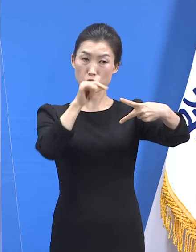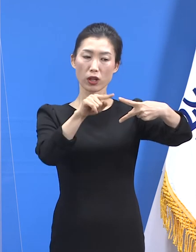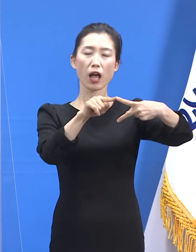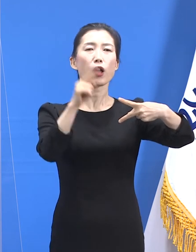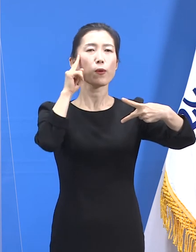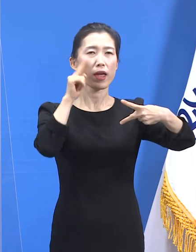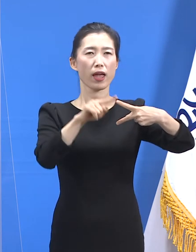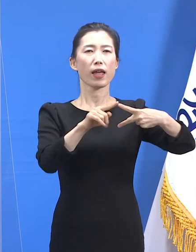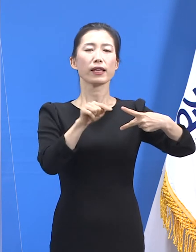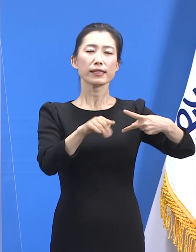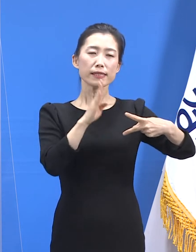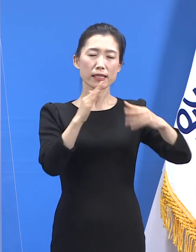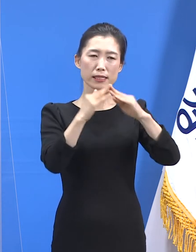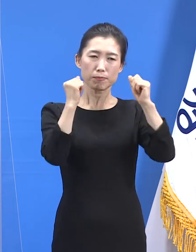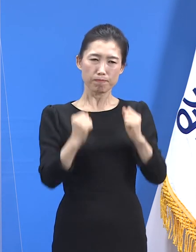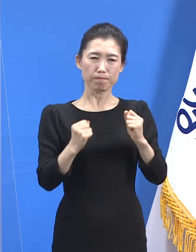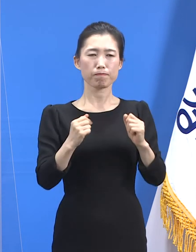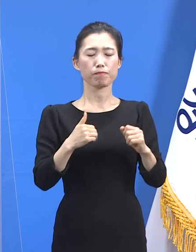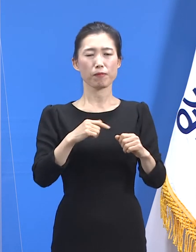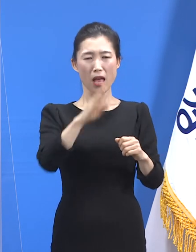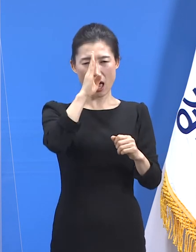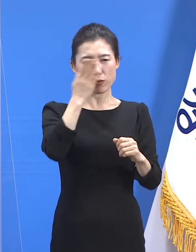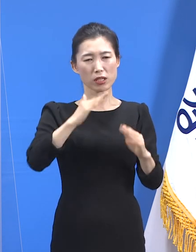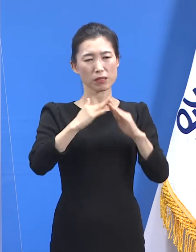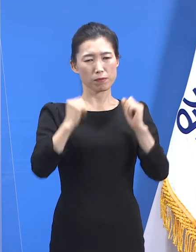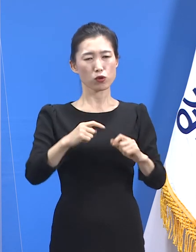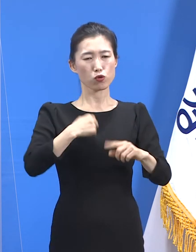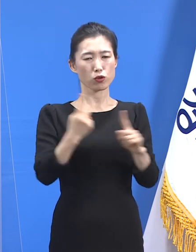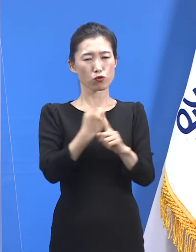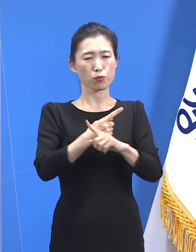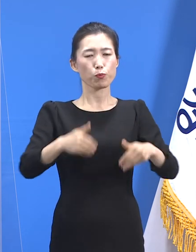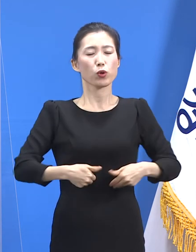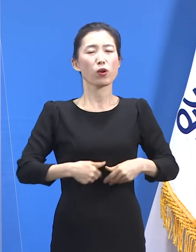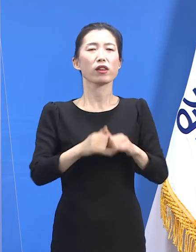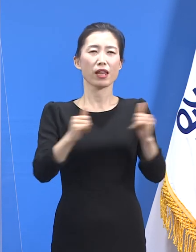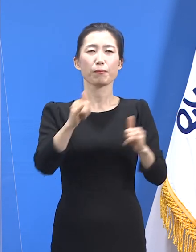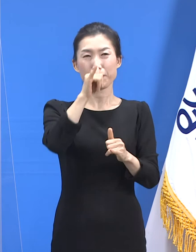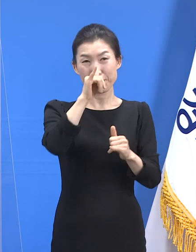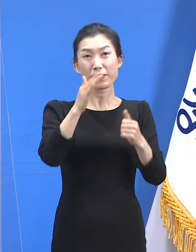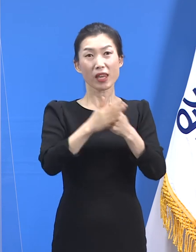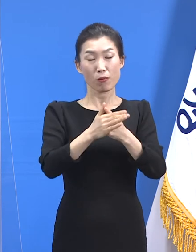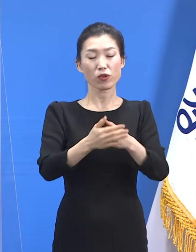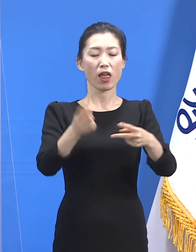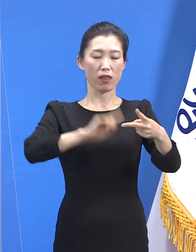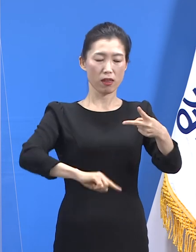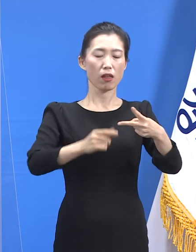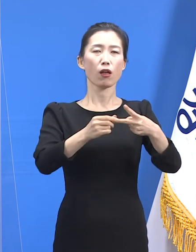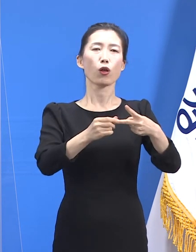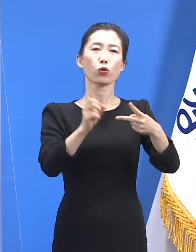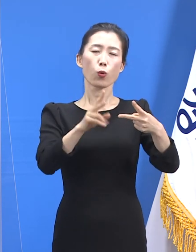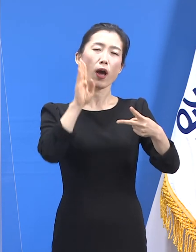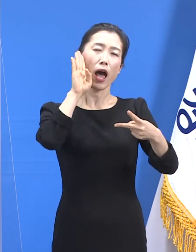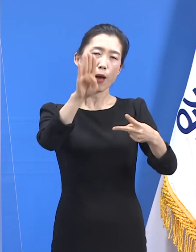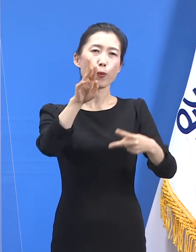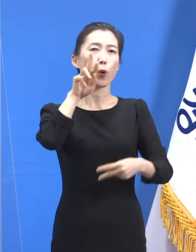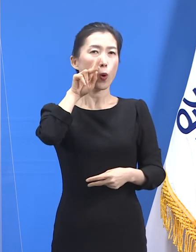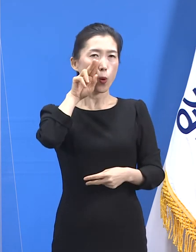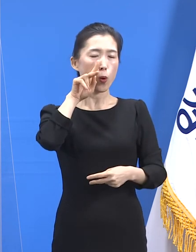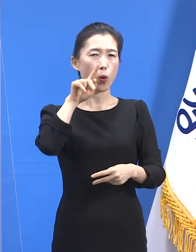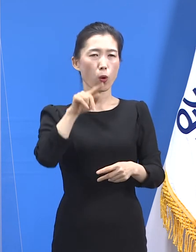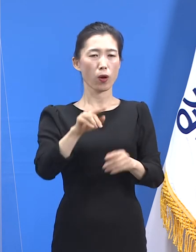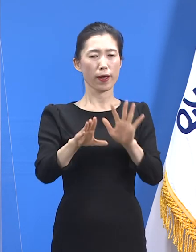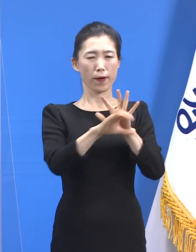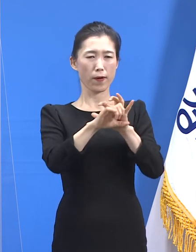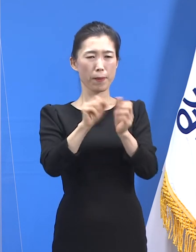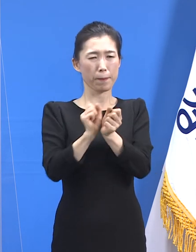하나는 실제 이 서비스를 필요로 하는 도민이 있기 때문입니다. 그리고 다른 한 가지 이유는 혹시 있을지 모르는 대유행을